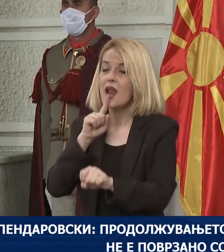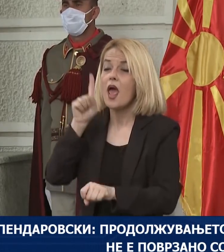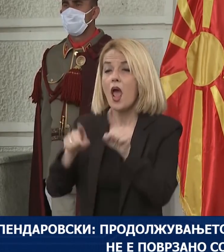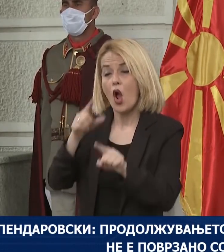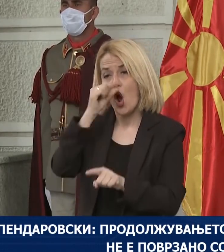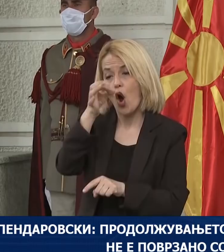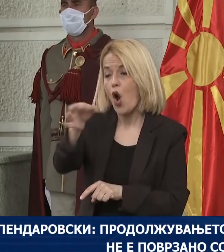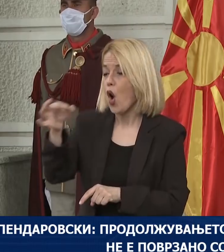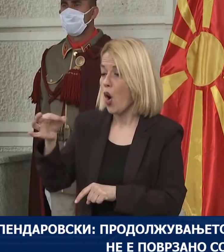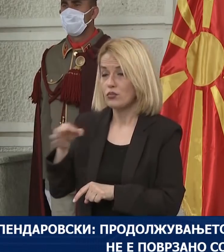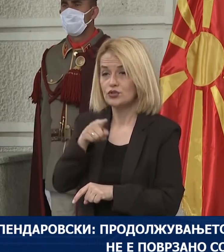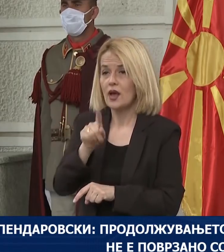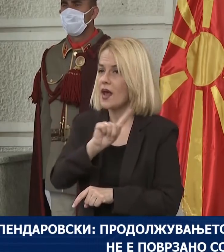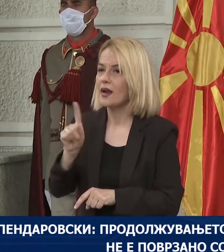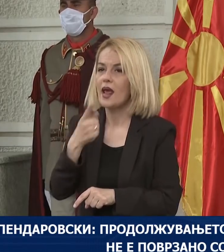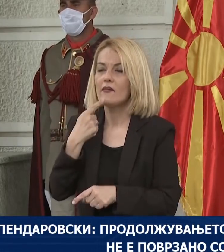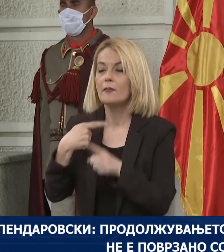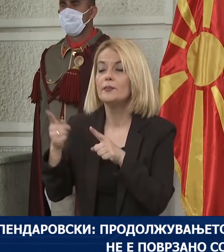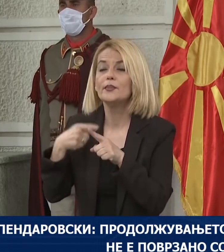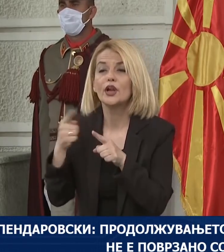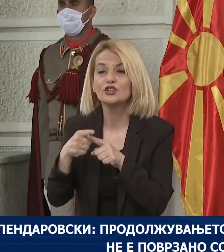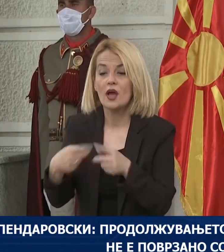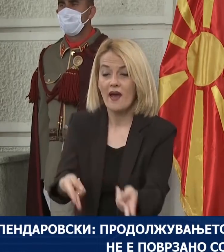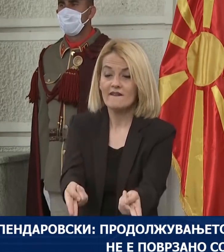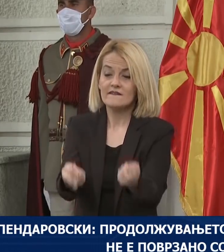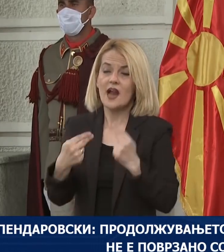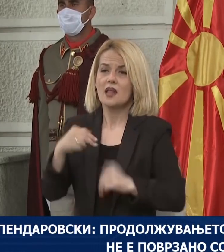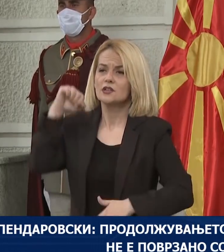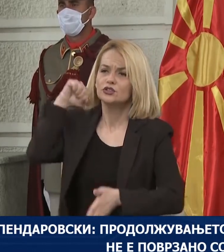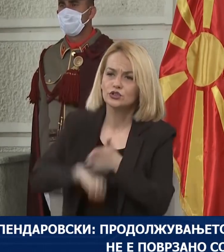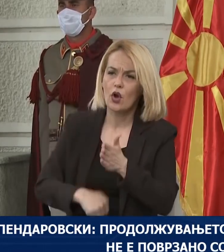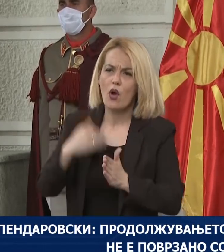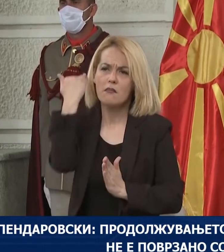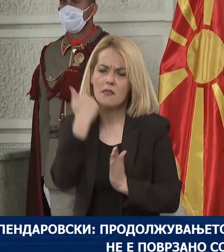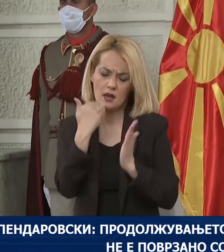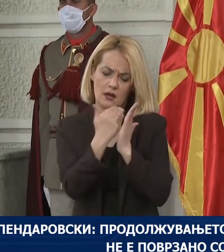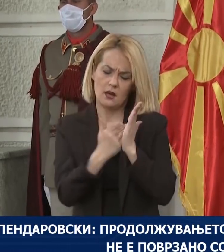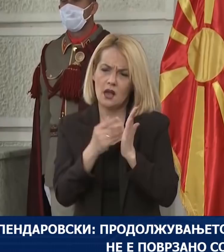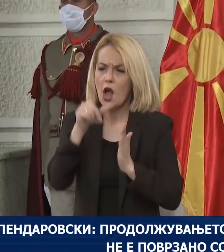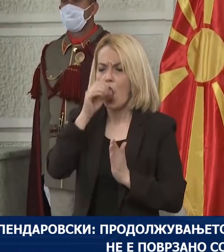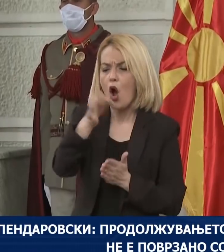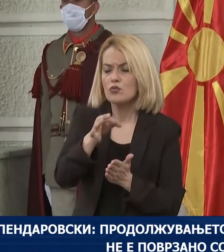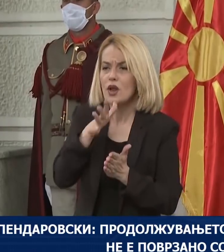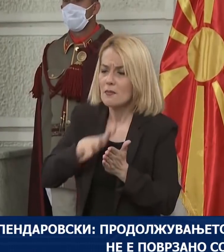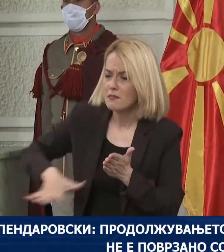не смеат да бидат повод да се враќаат рестриктивните мерки на целата територија и кон сите градјани.